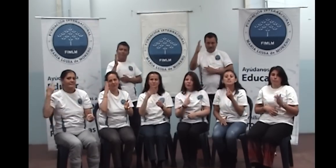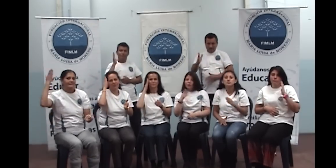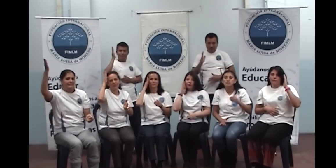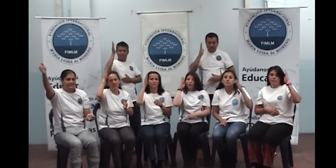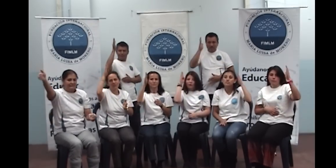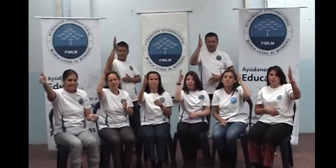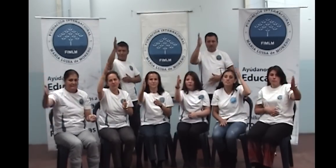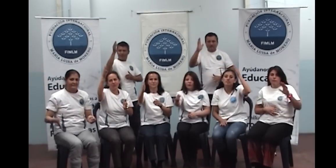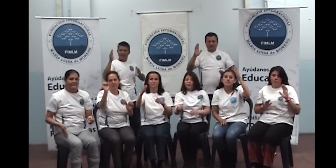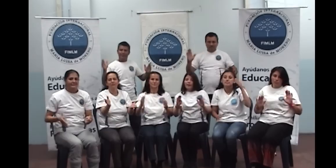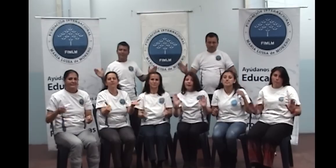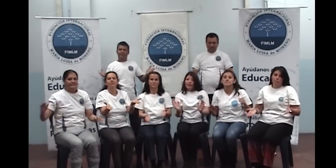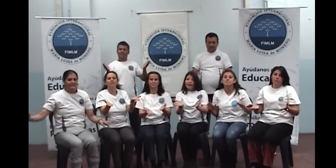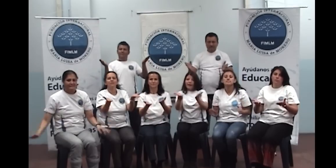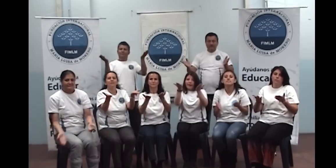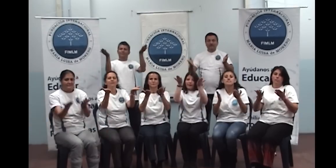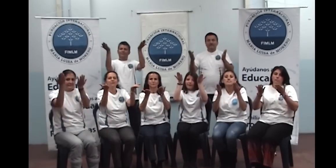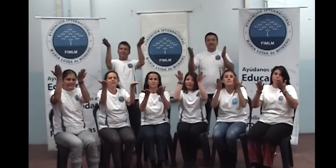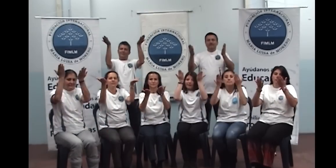juntos un nuevo mañana